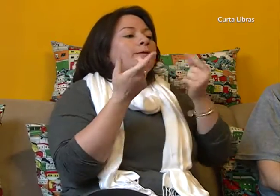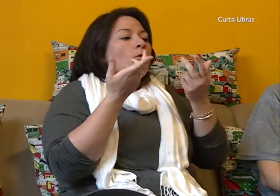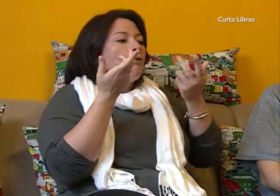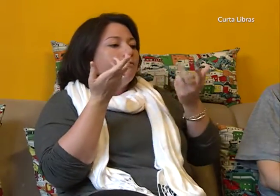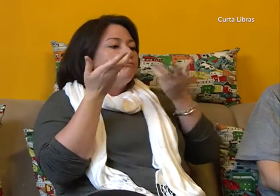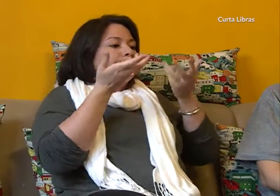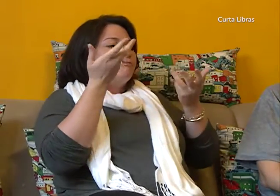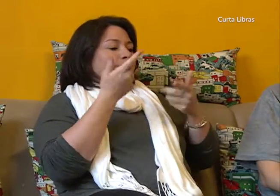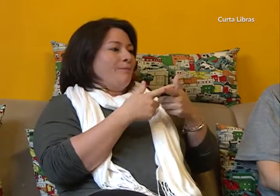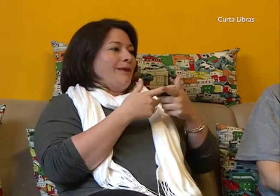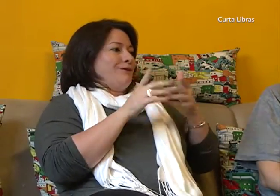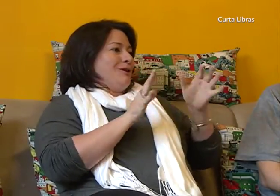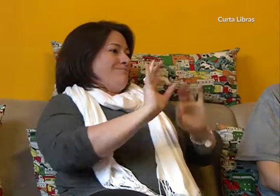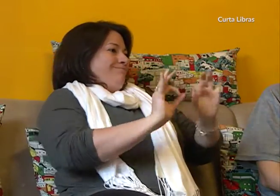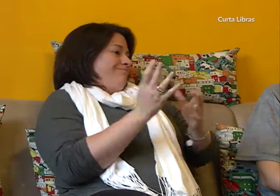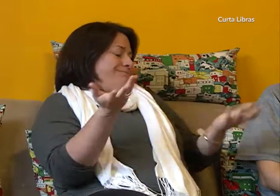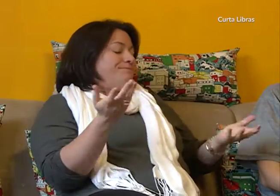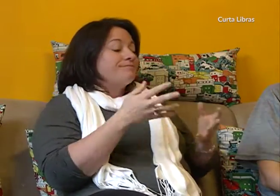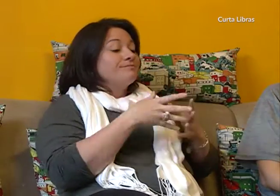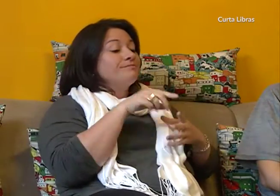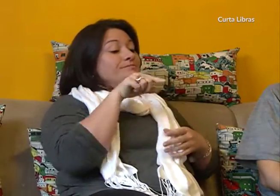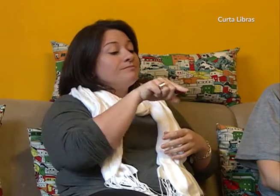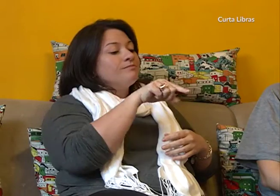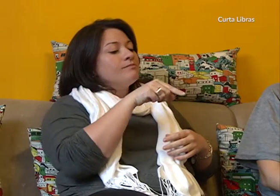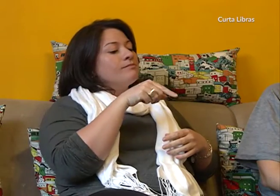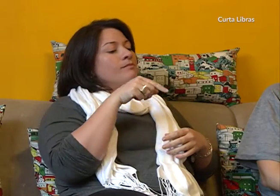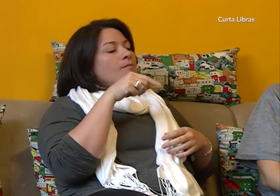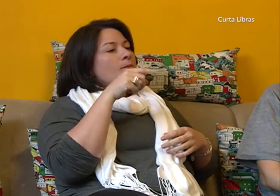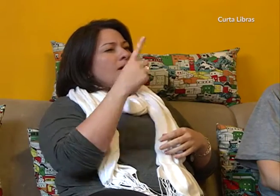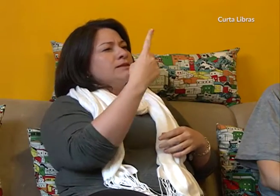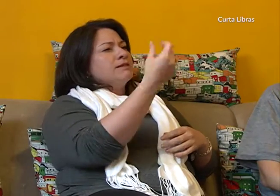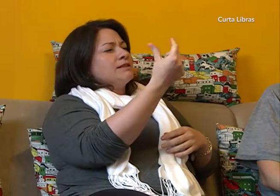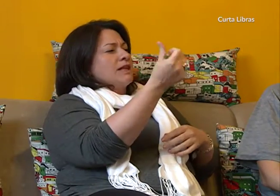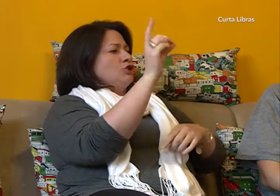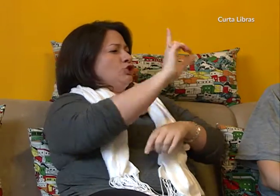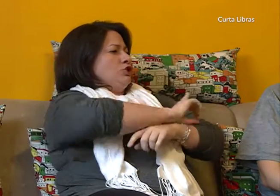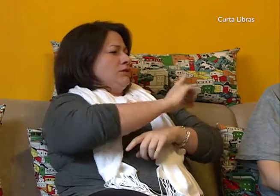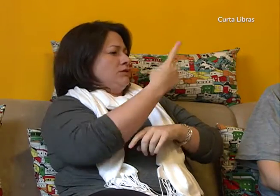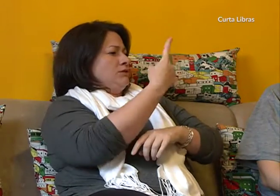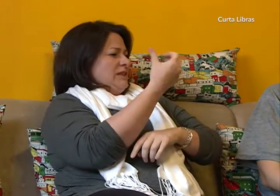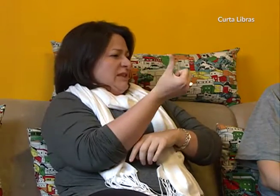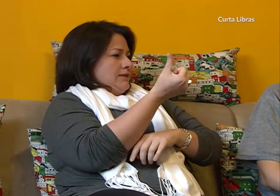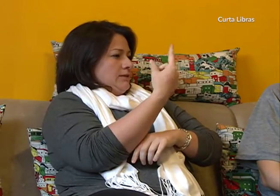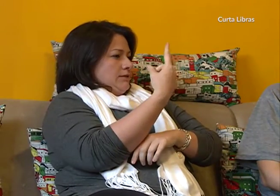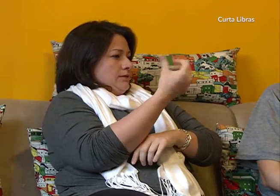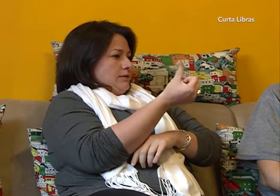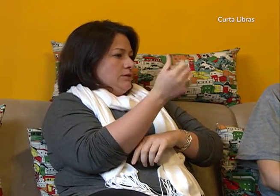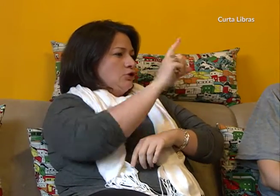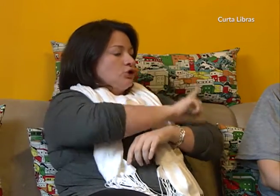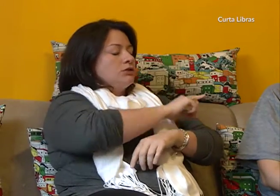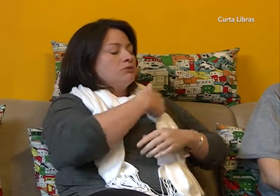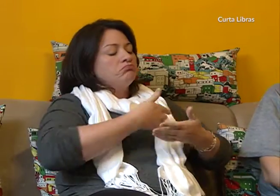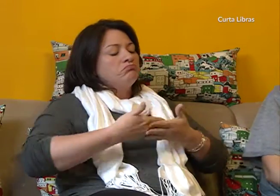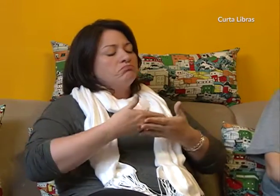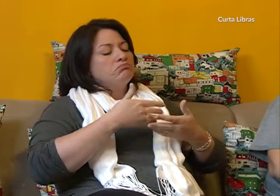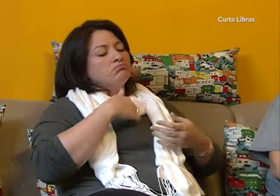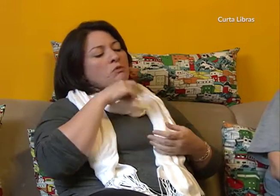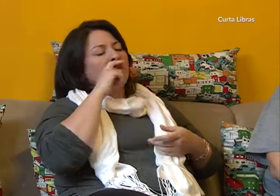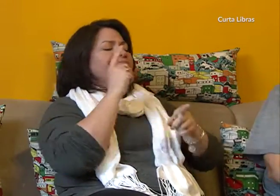Com 16 dias, meu pai descobriu que eu era surda. Porque ele batia palmas, batia portas e eu, bebê, continuava